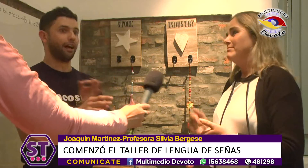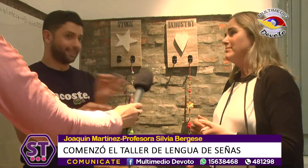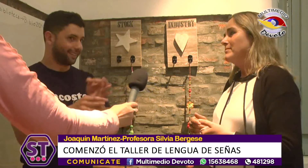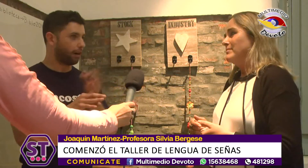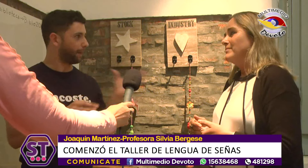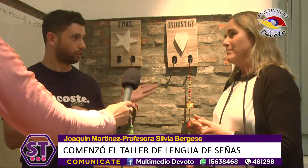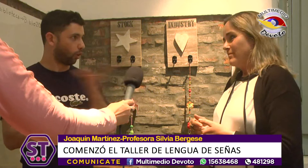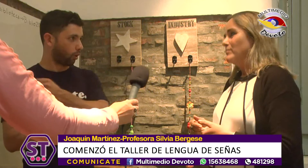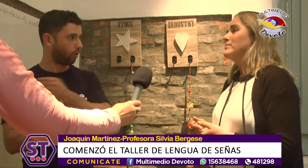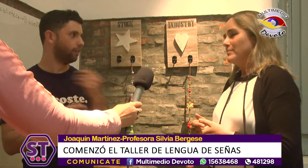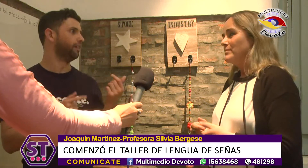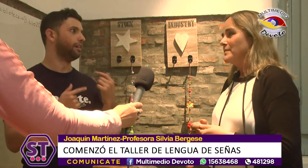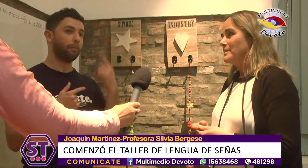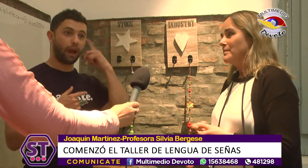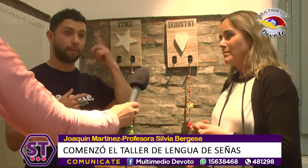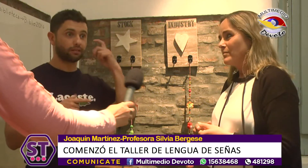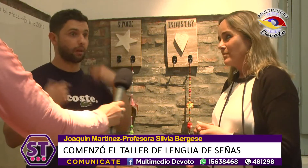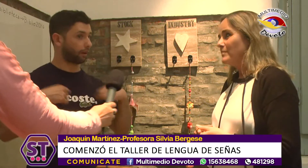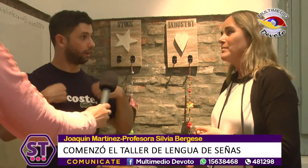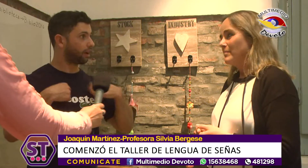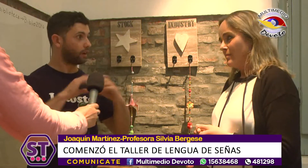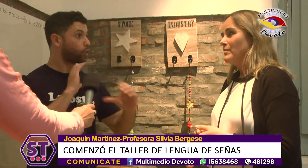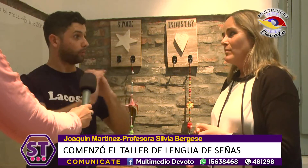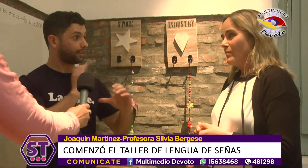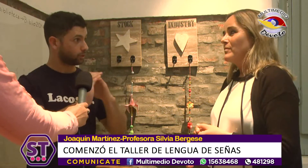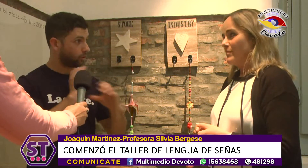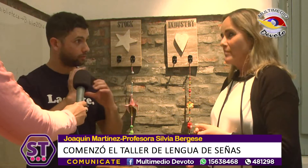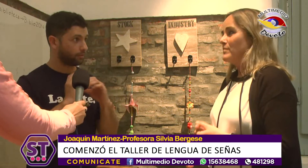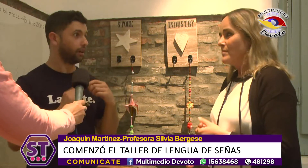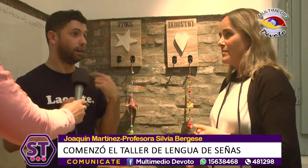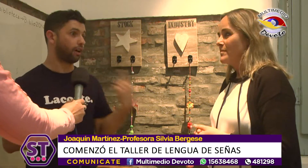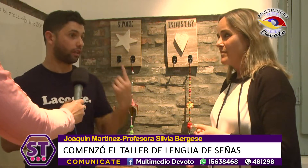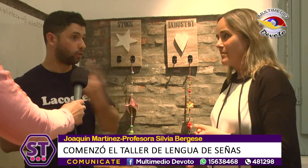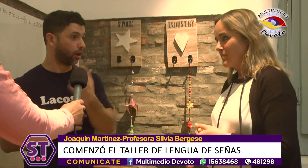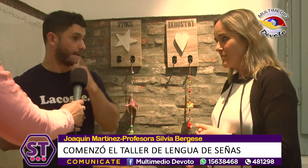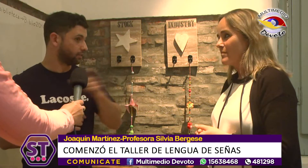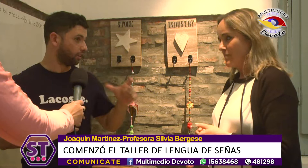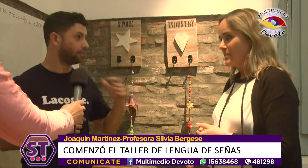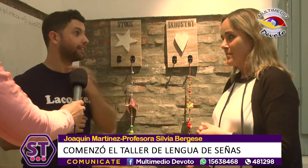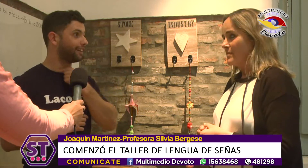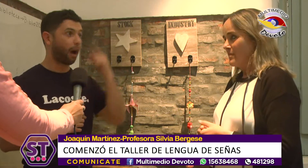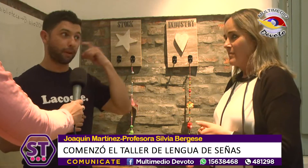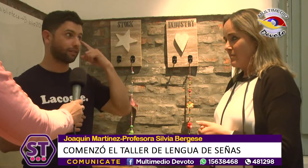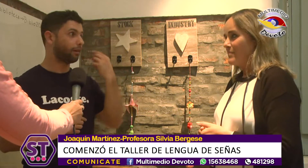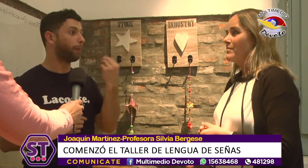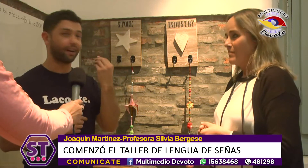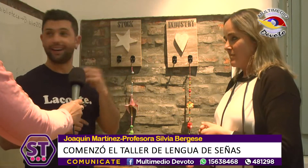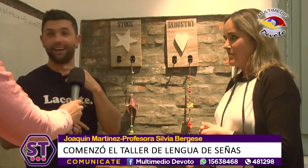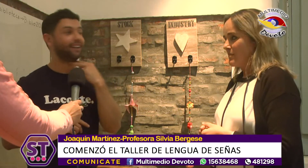aprender lengua de señas para que las personas puedan comunicarse con los niños, con las personas más adultas y más grandes